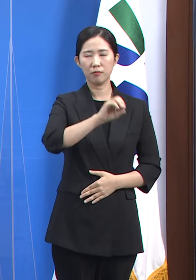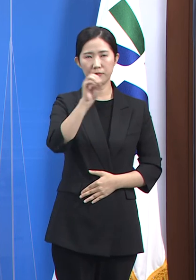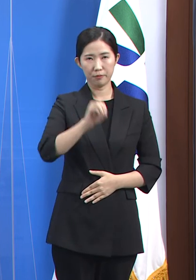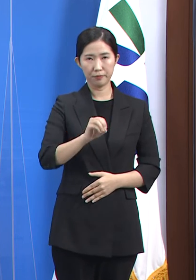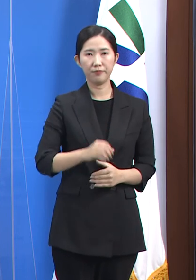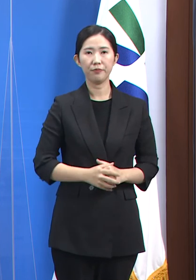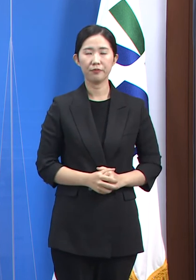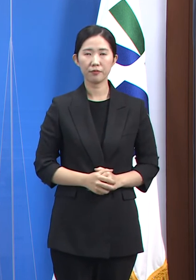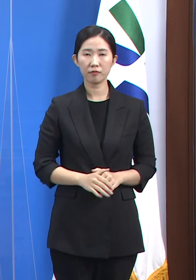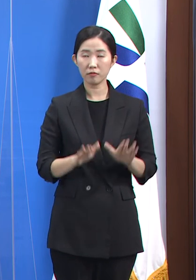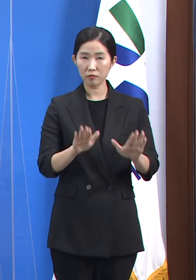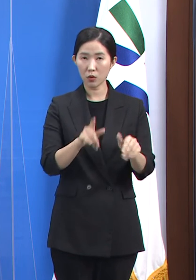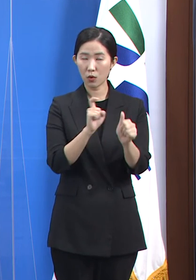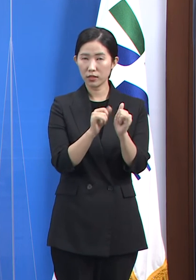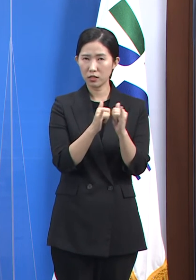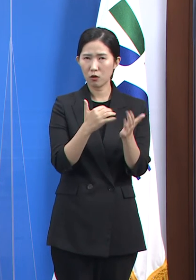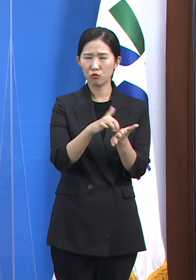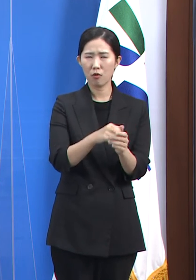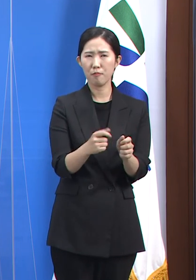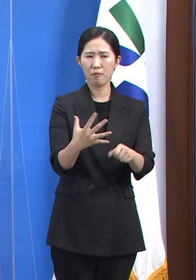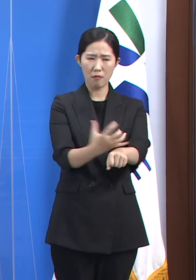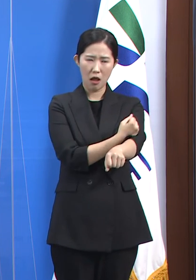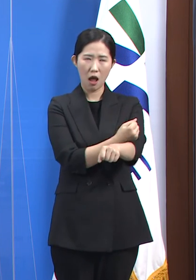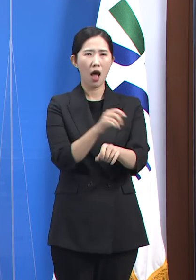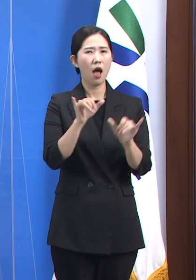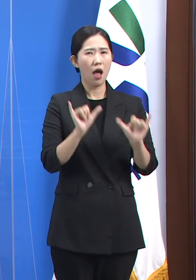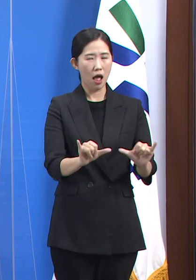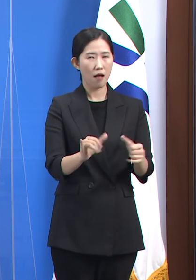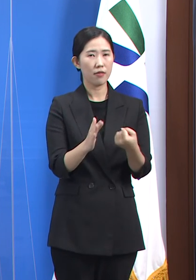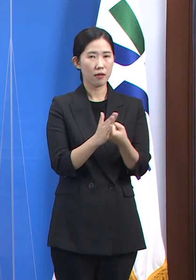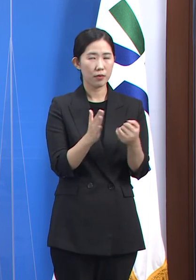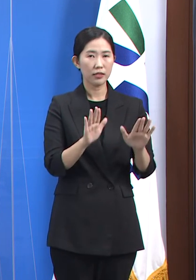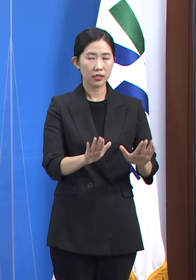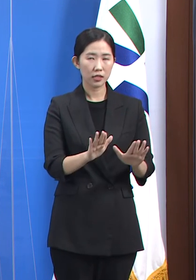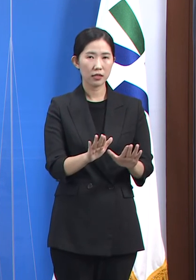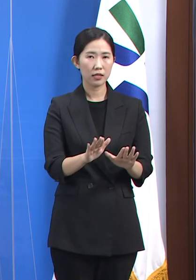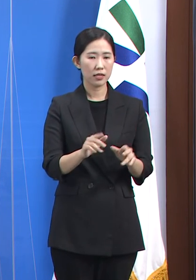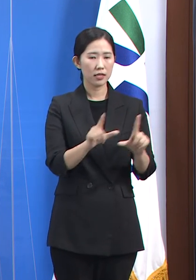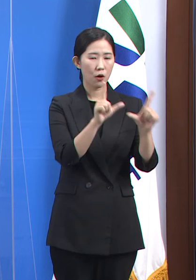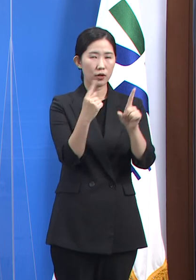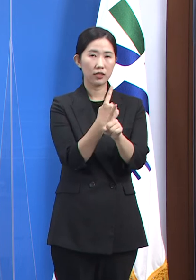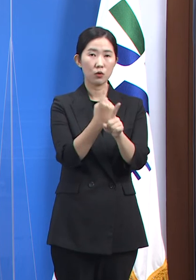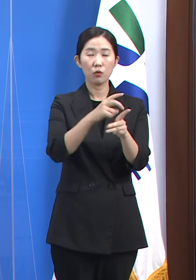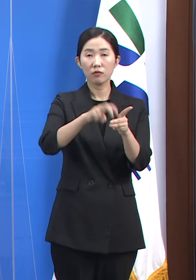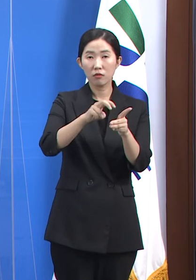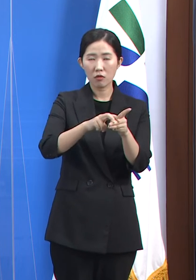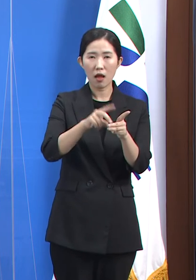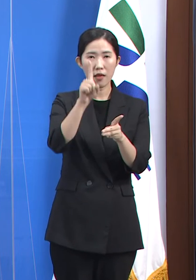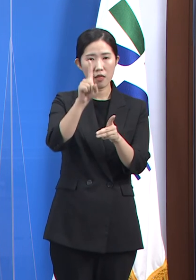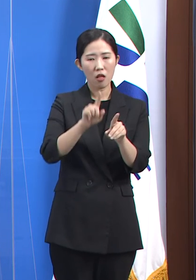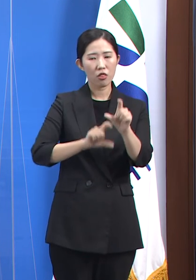현재 확진자 급증에 대비하여 생활치료센터 1개에서 추가 개수를 준비하고 있습니다.